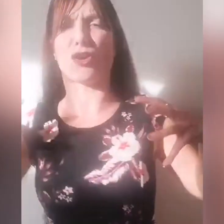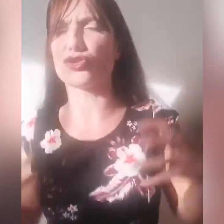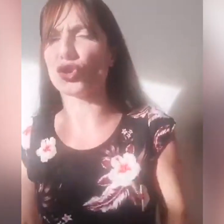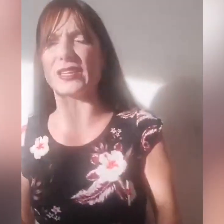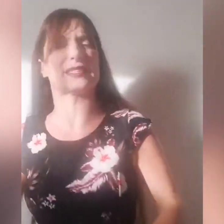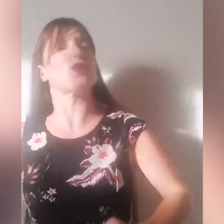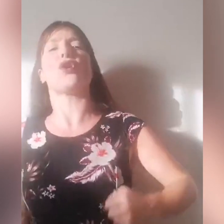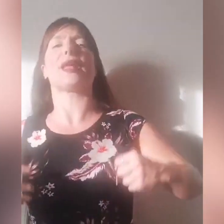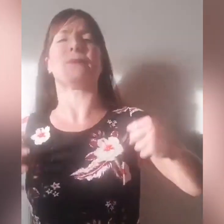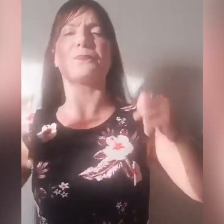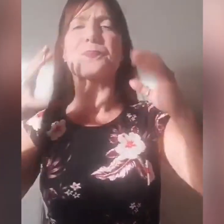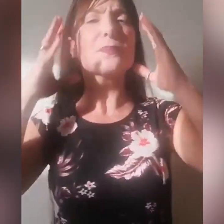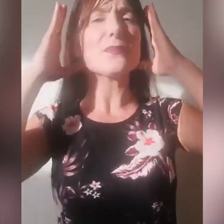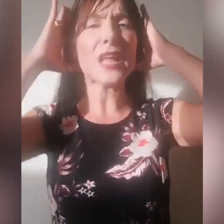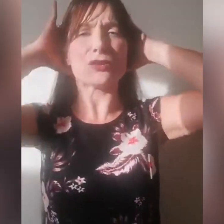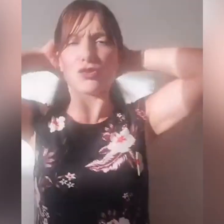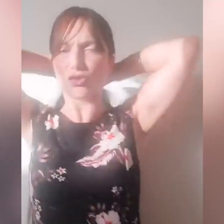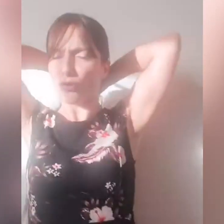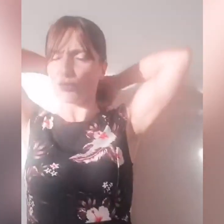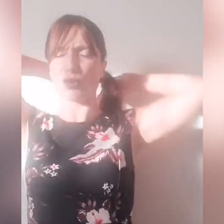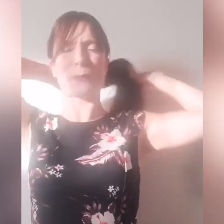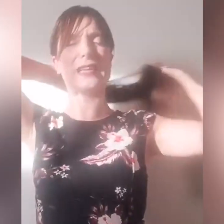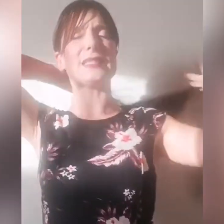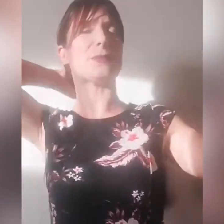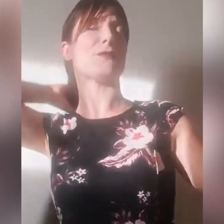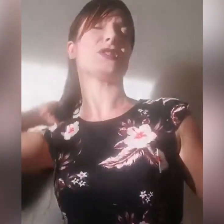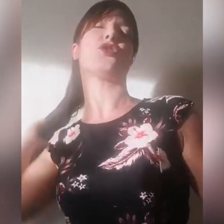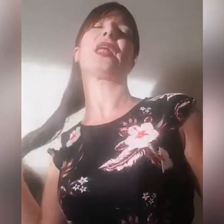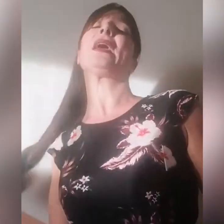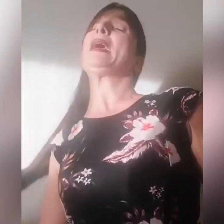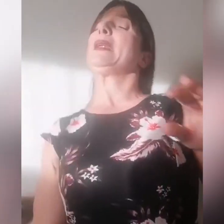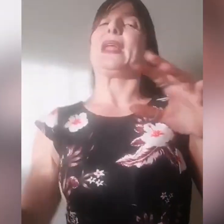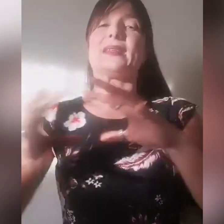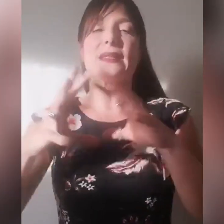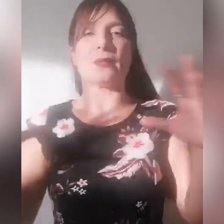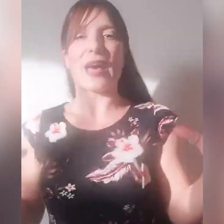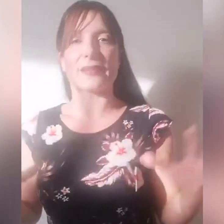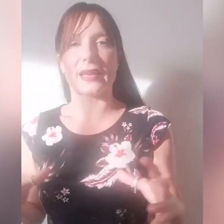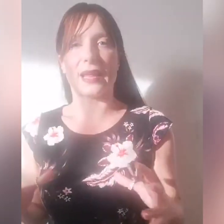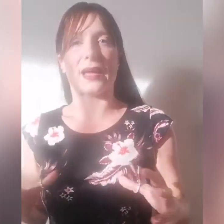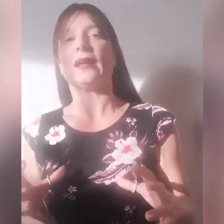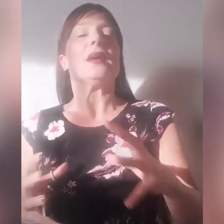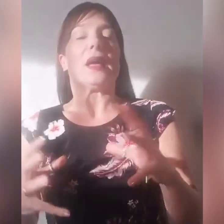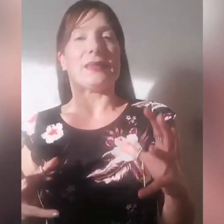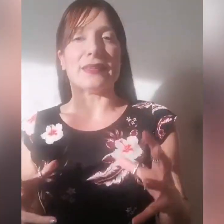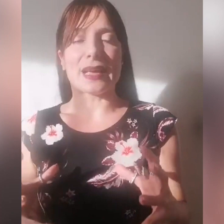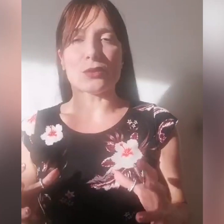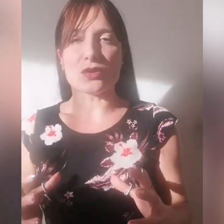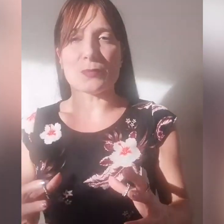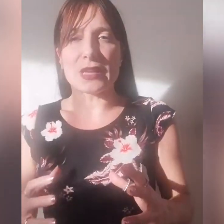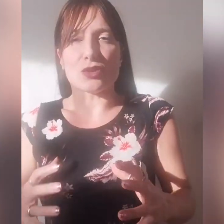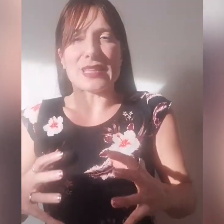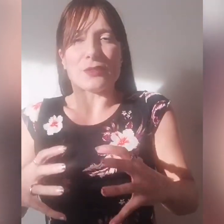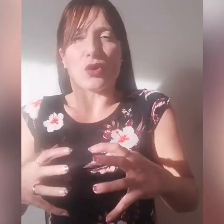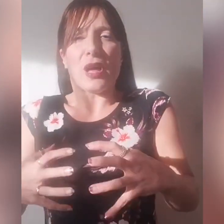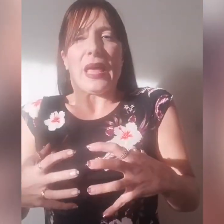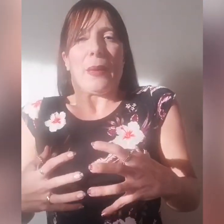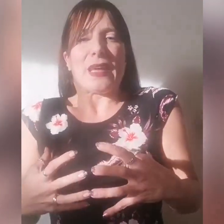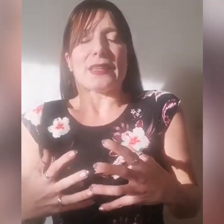consolazione, altro giorno ho avuto una bellissima visione nella settimana dedicata allo Spirito Santo, mentre